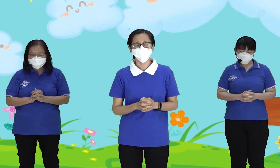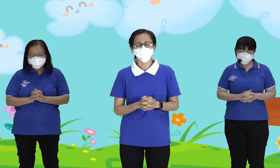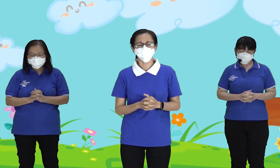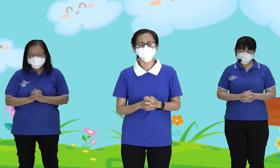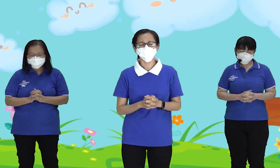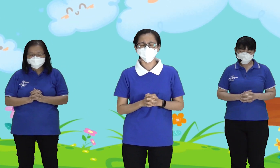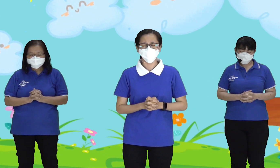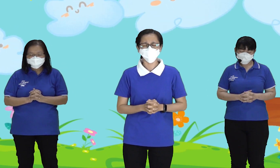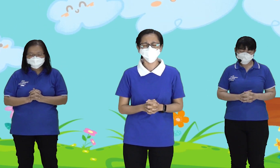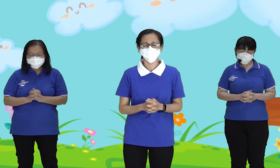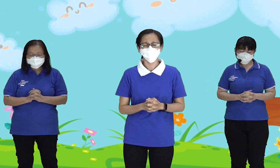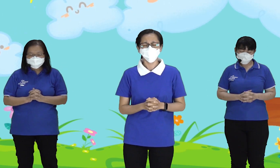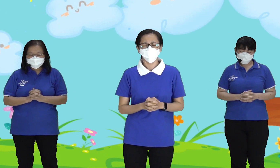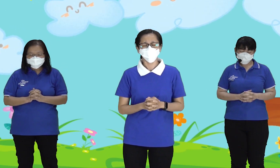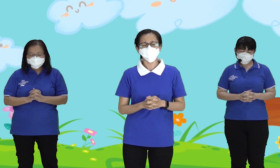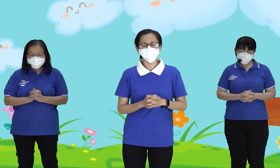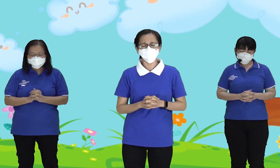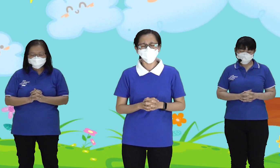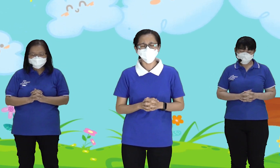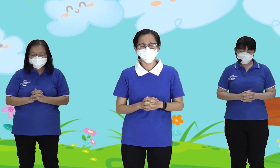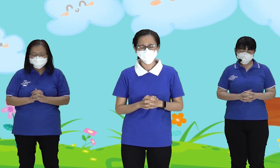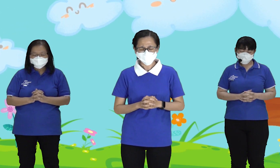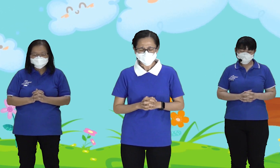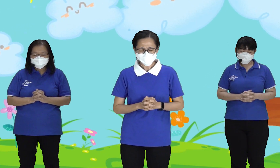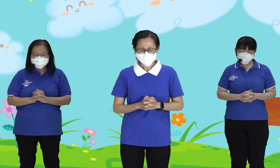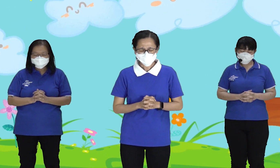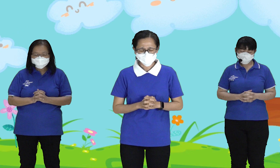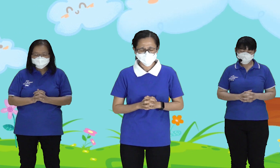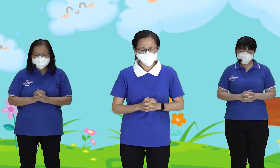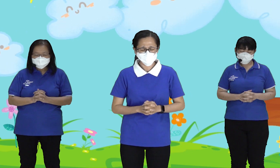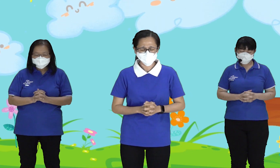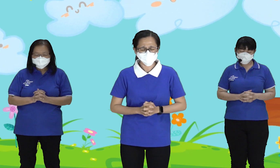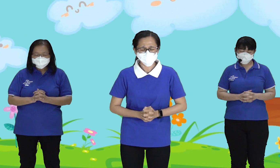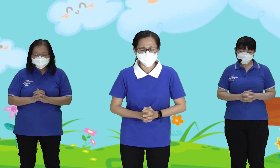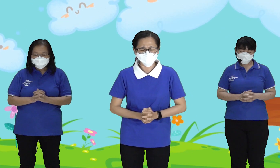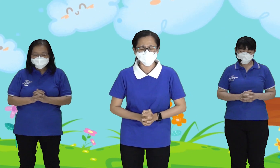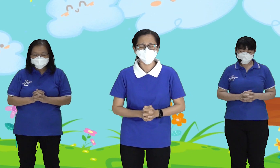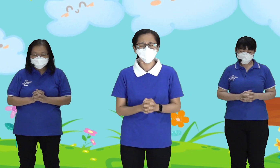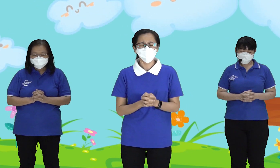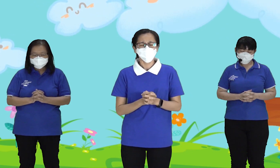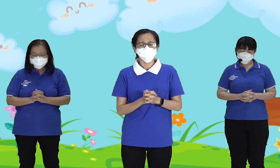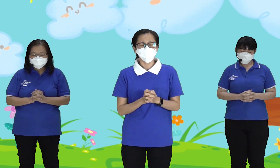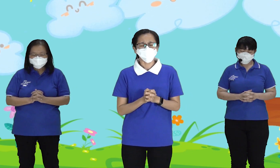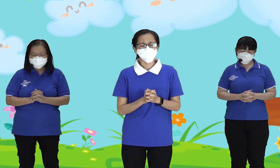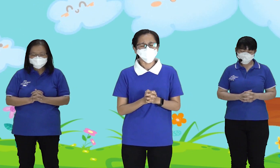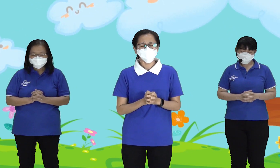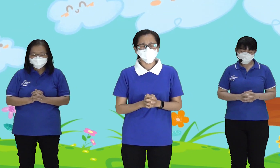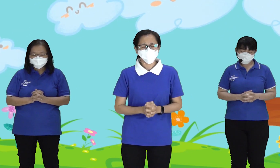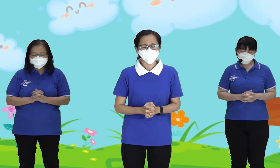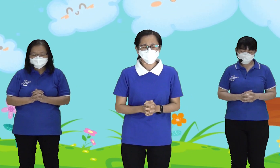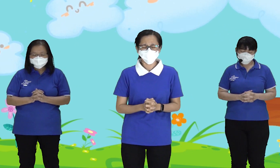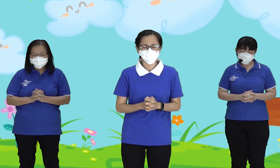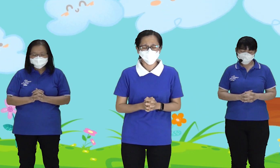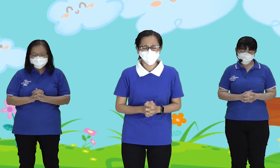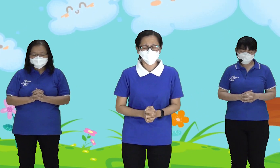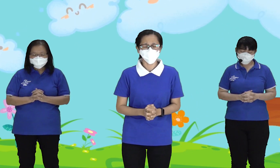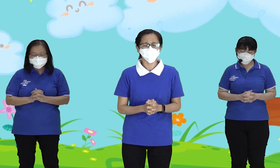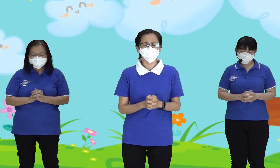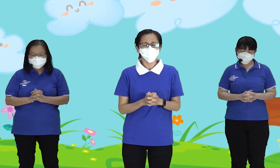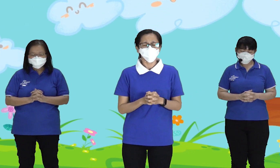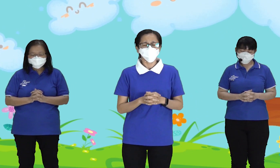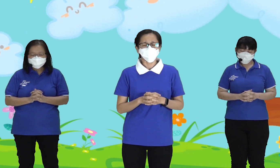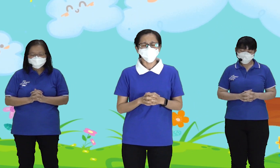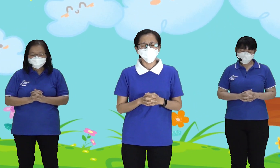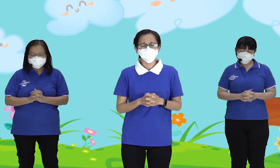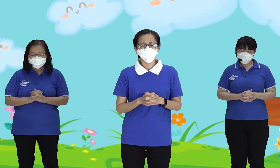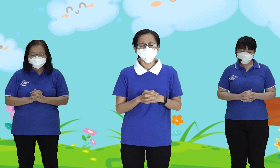Kami Tuhan Kami Berdoa Buat Orang Tua Kami Biarlah Tuhan Yang Memberkati Pekerjaan Mereka